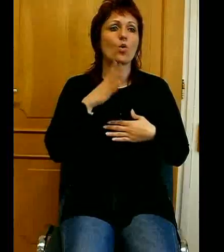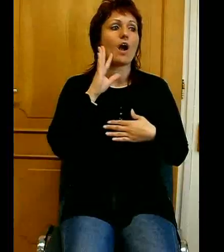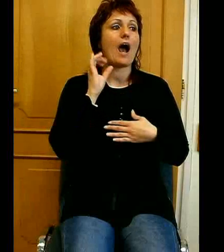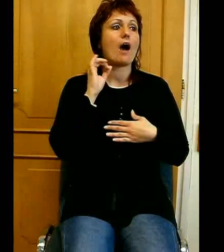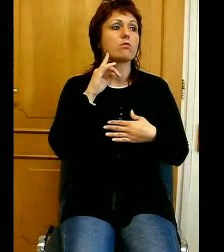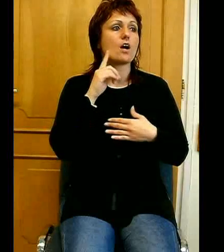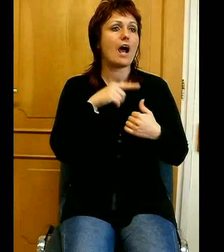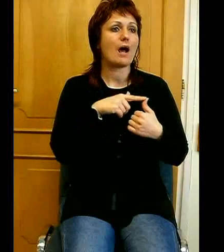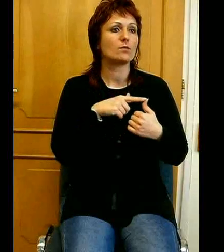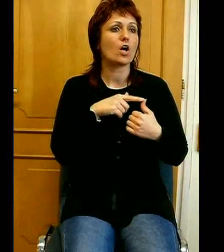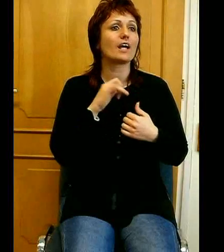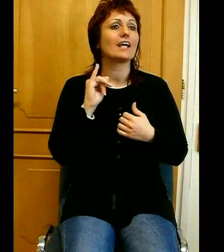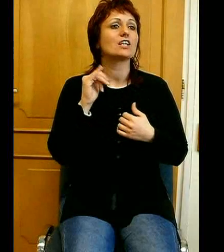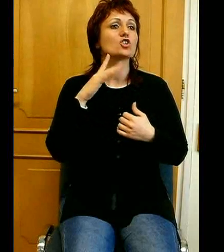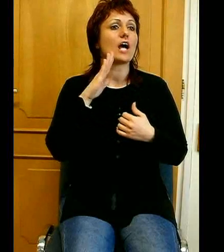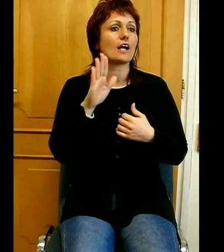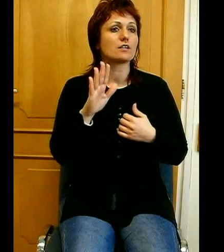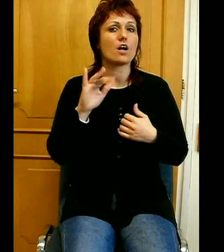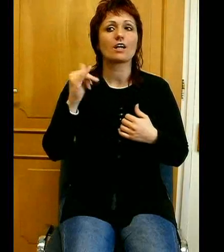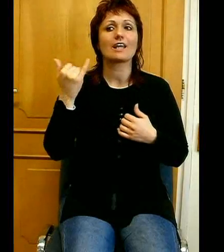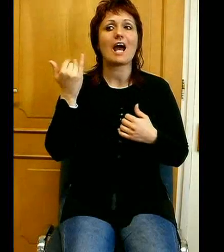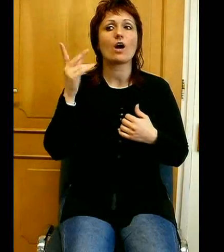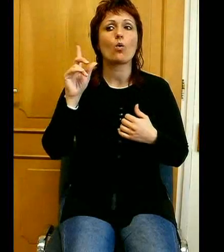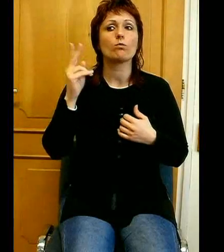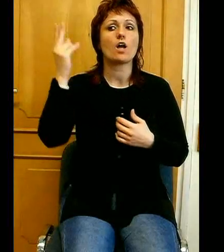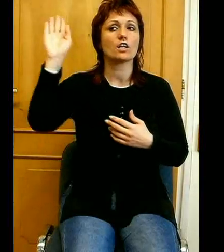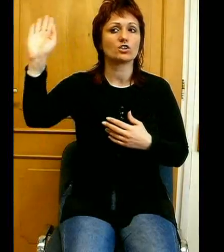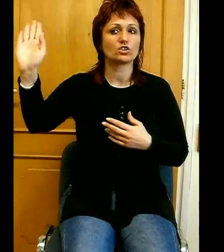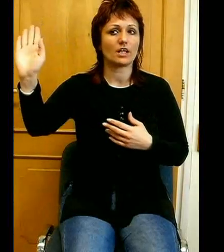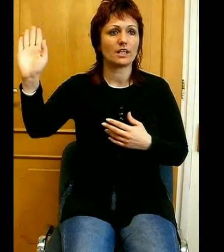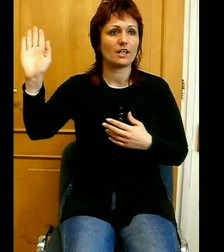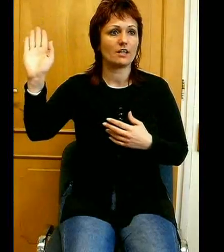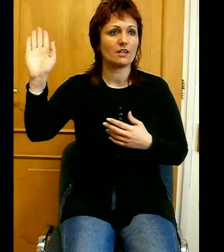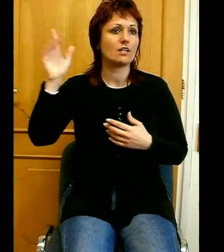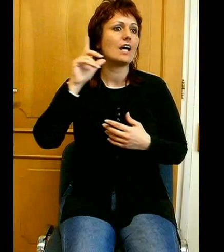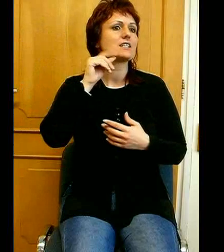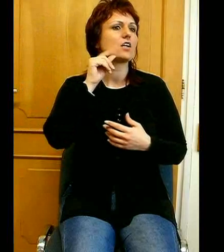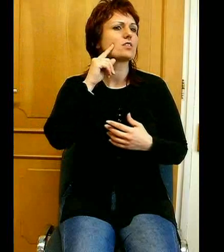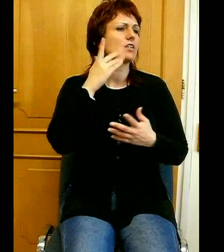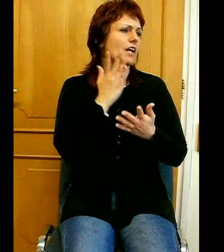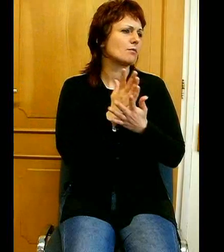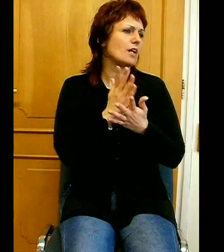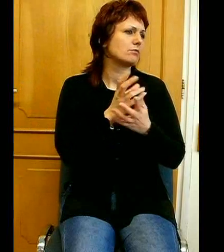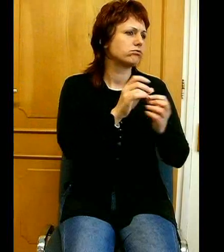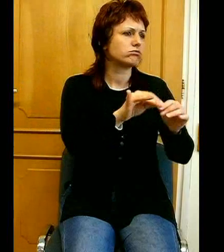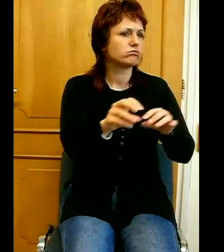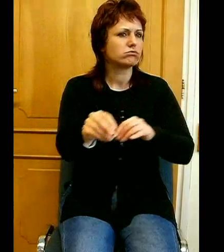Izsáknak és Rákognak Isten. Ezek az atyák már ég elborrattak, és Isten mégis